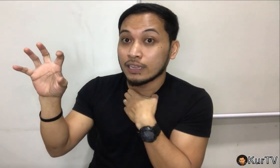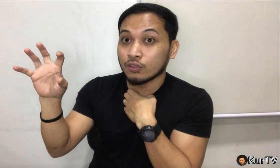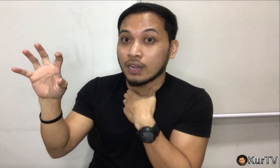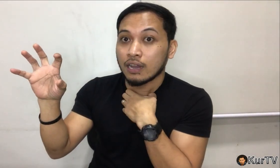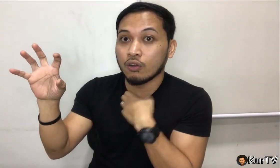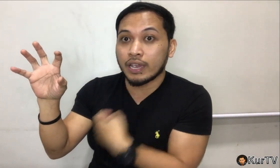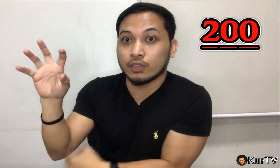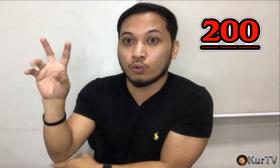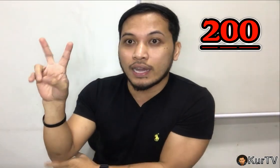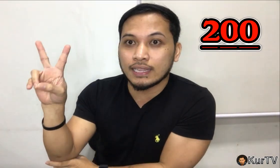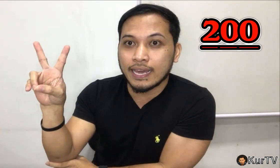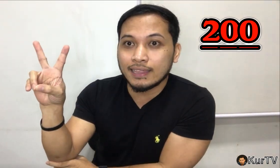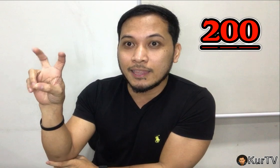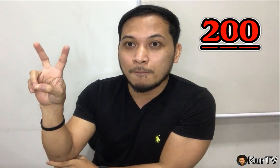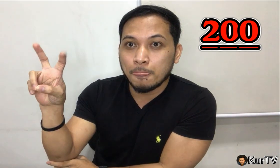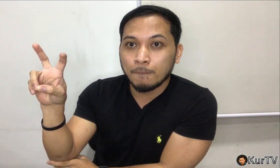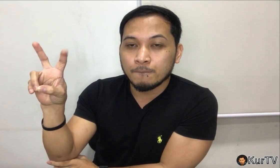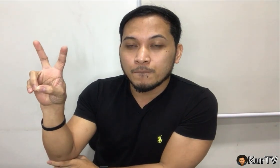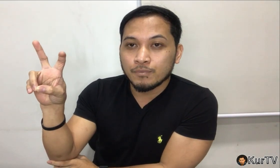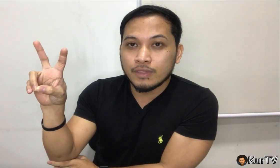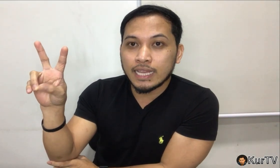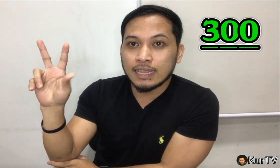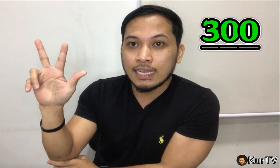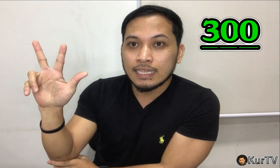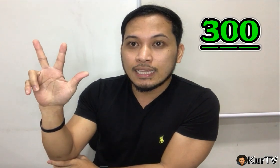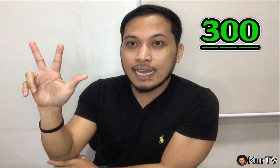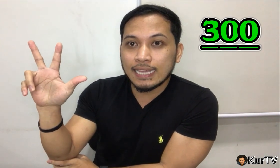Yung ganito, ha? Okay, 200, then 300,